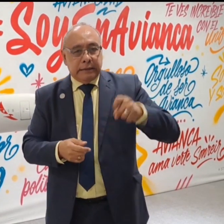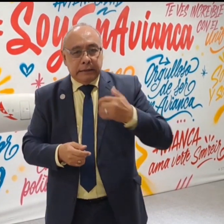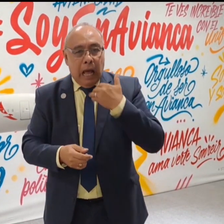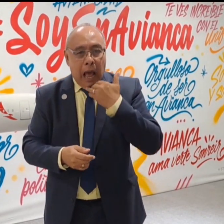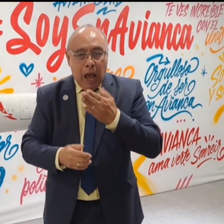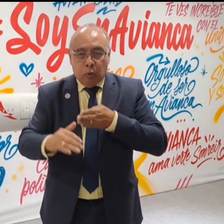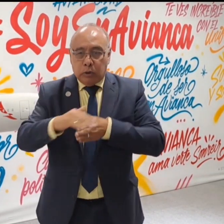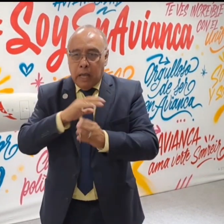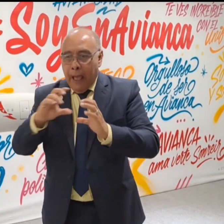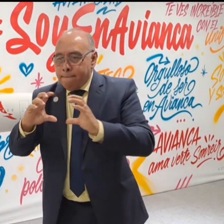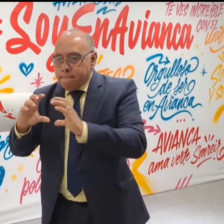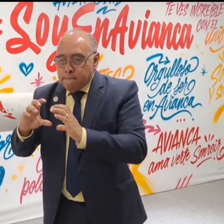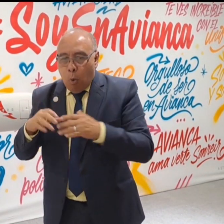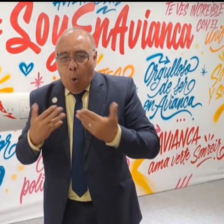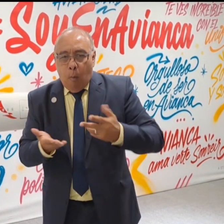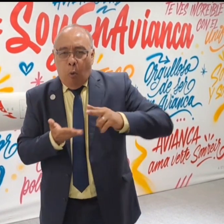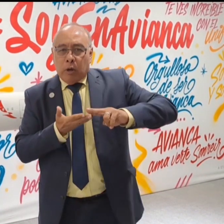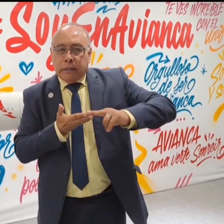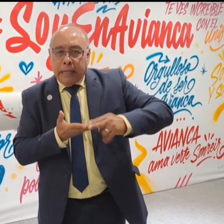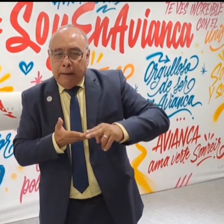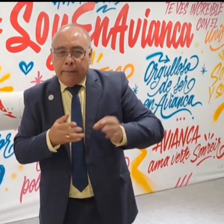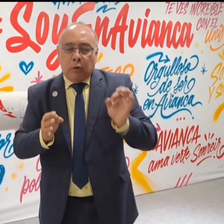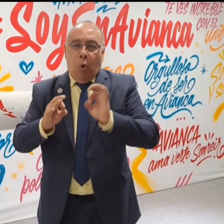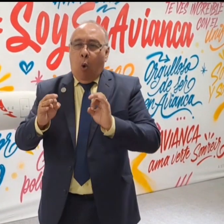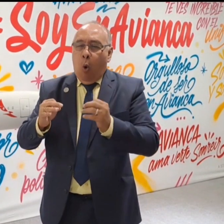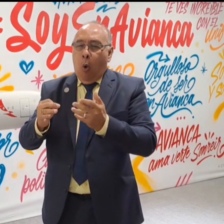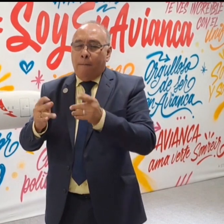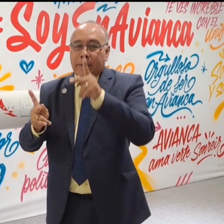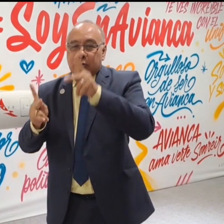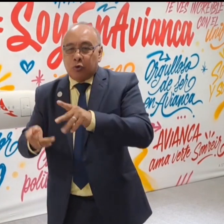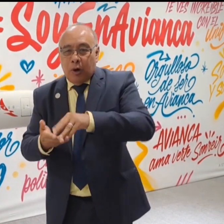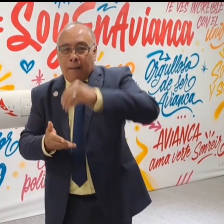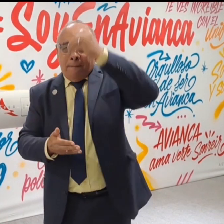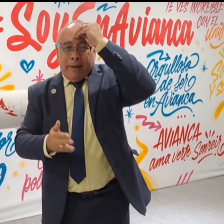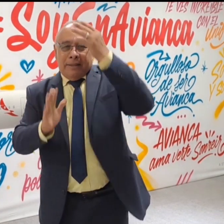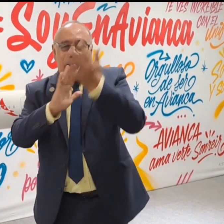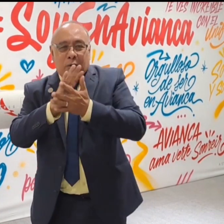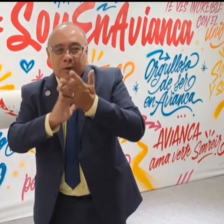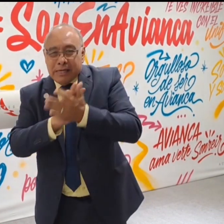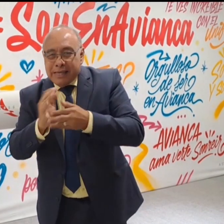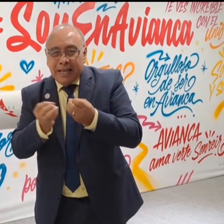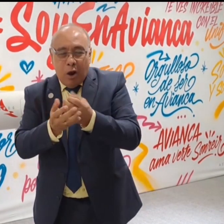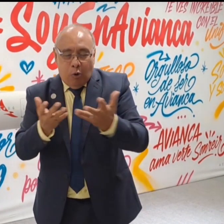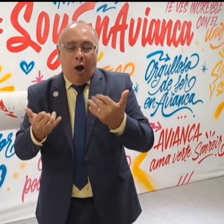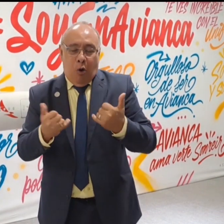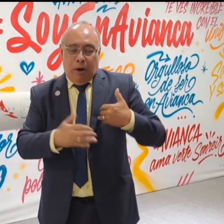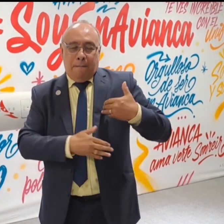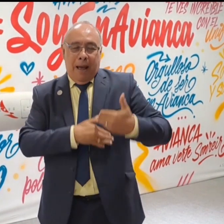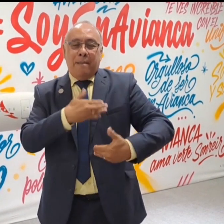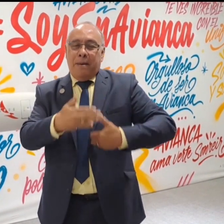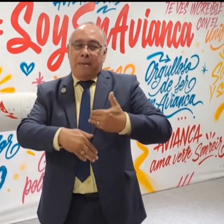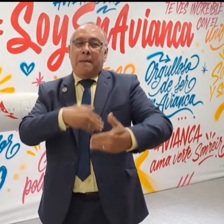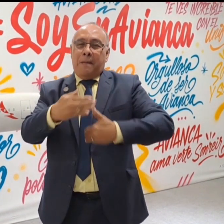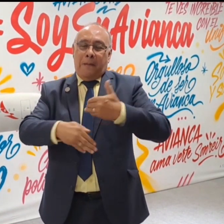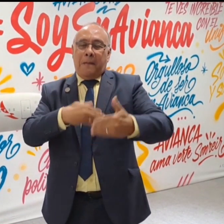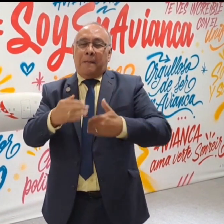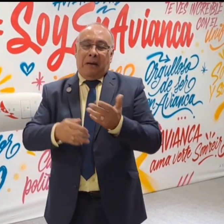gestionado otras acciones como el acceso a la comunicación, el servicio de interpretación, que el personal interno aprenda lengua de señas,